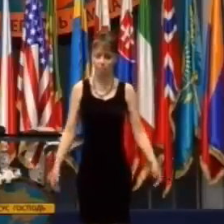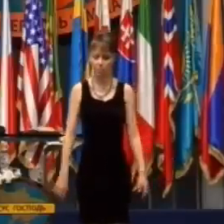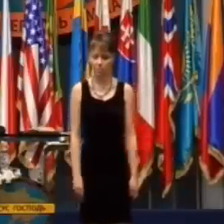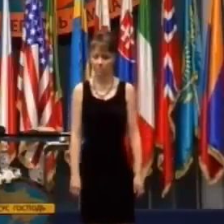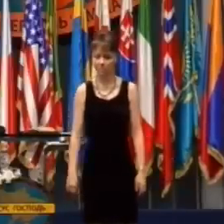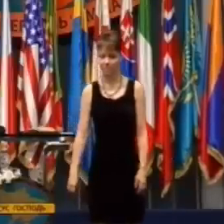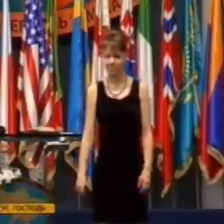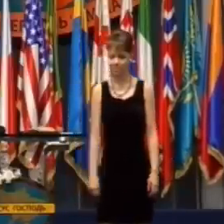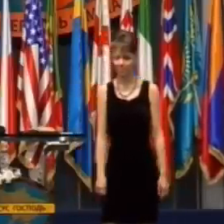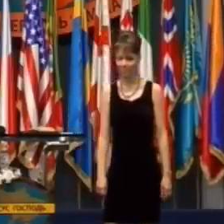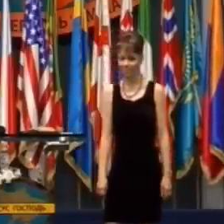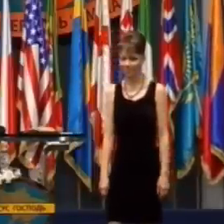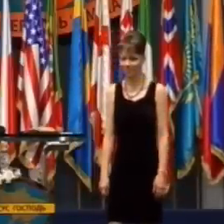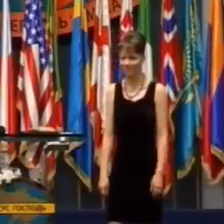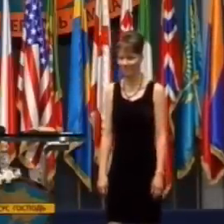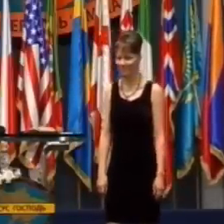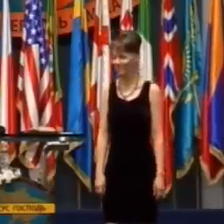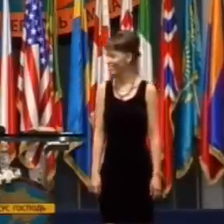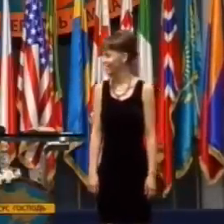ostrelovačom.